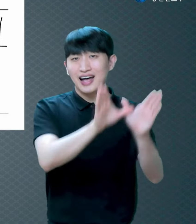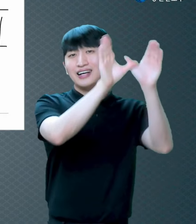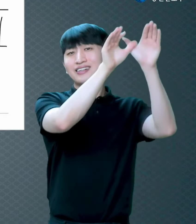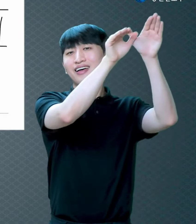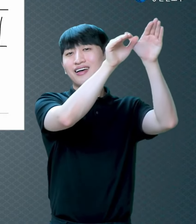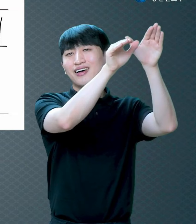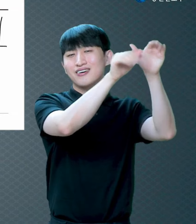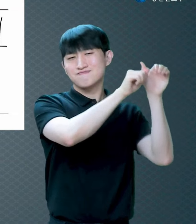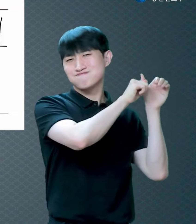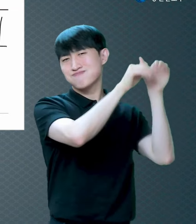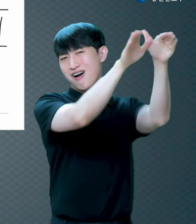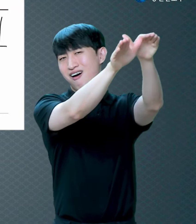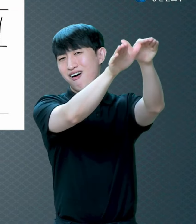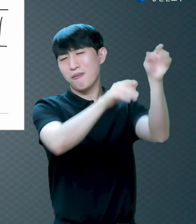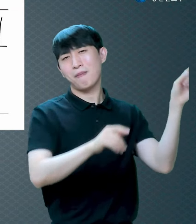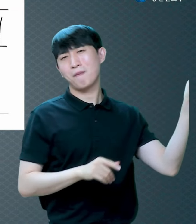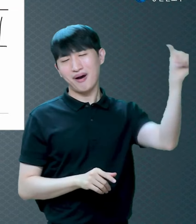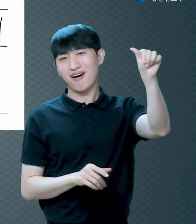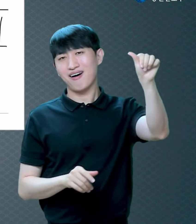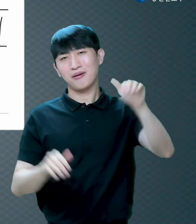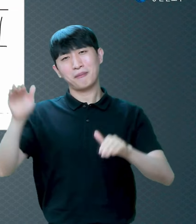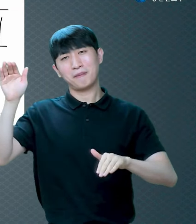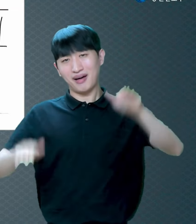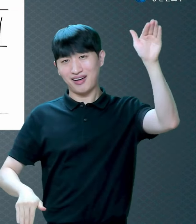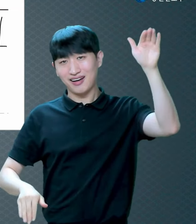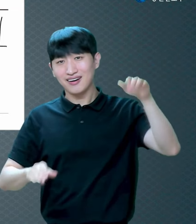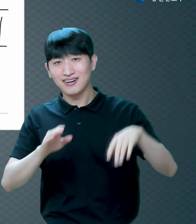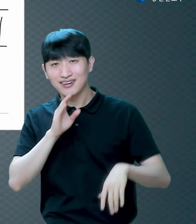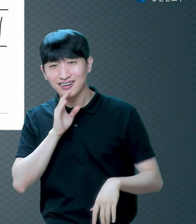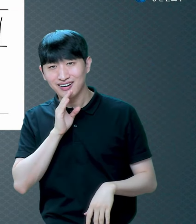비교돼요 자